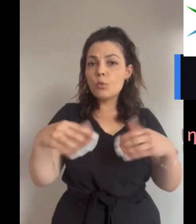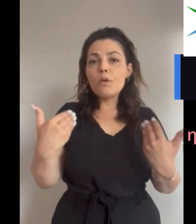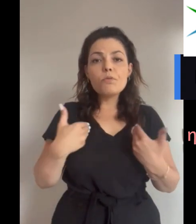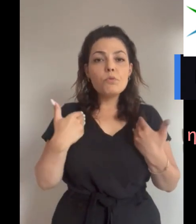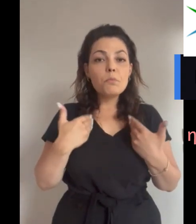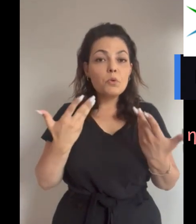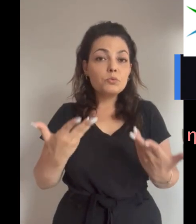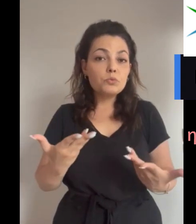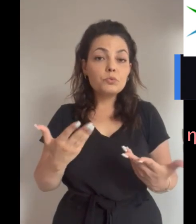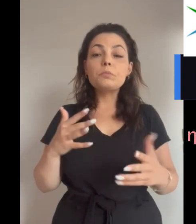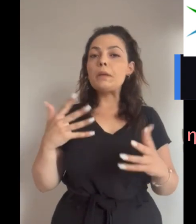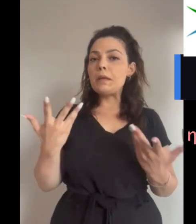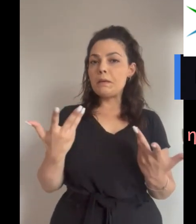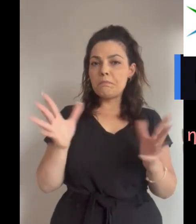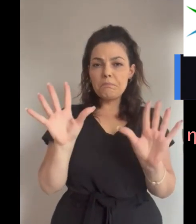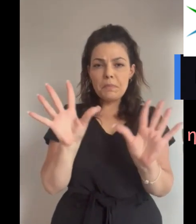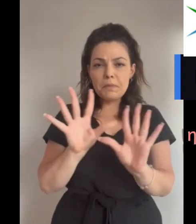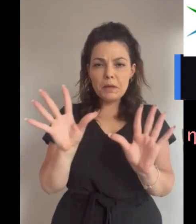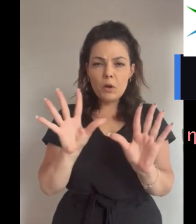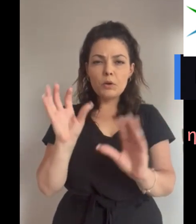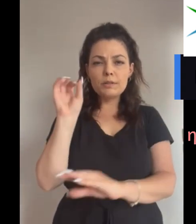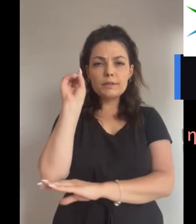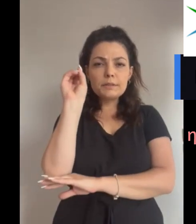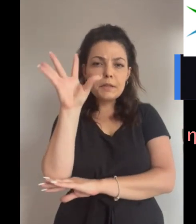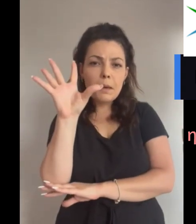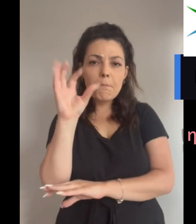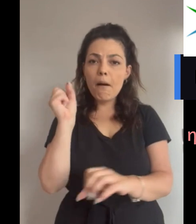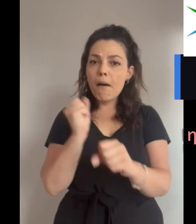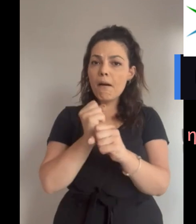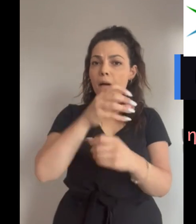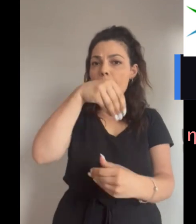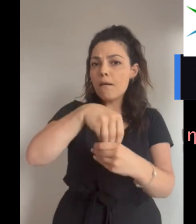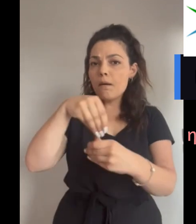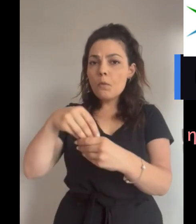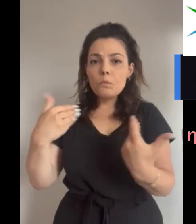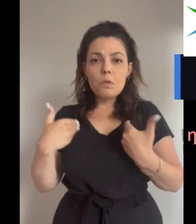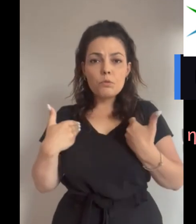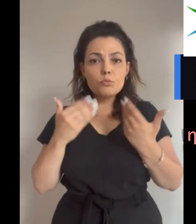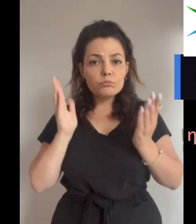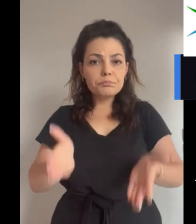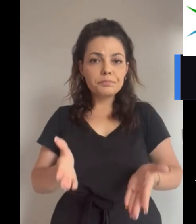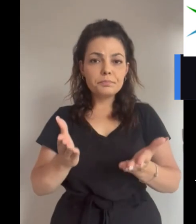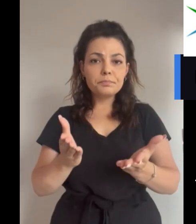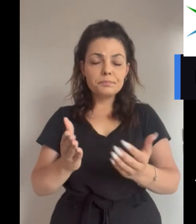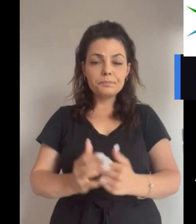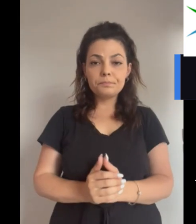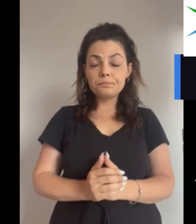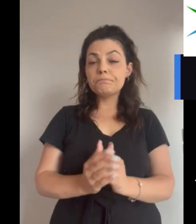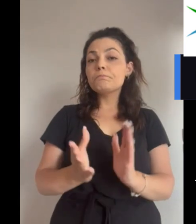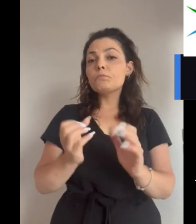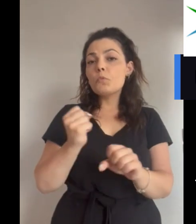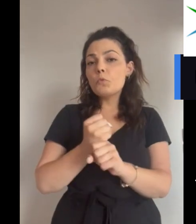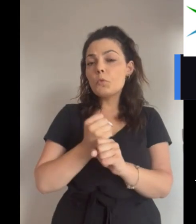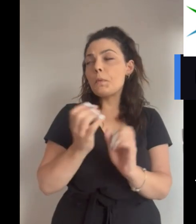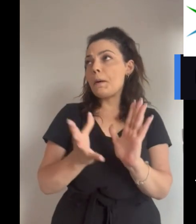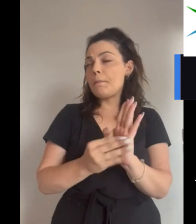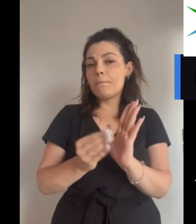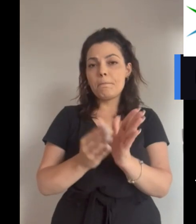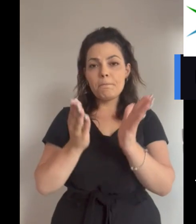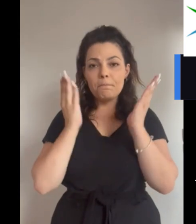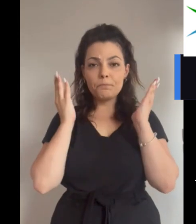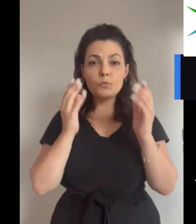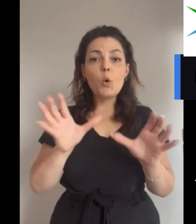δημόσιο τομέα και να συμμετέχεις σε κινηματογραφικές και τηλεοπτικές παραγωγές. Συγκεκριμένα, μπορείς να